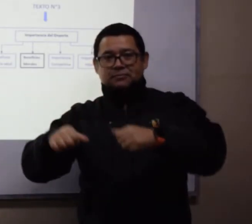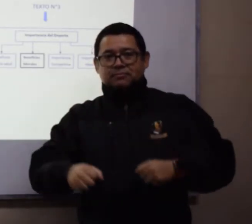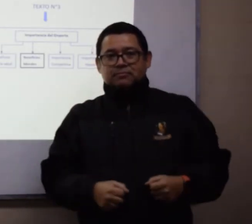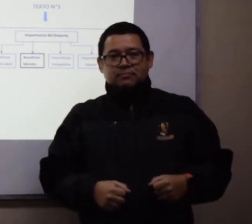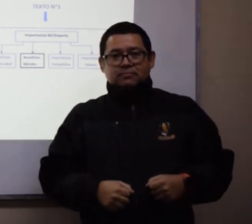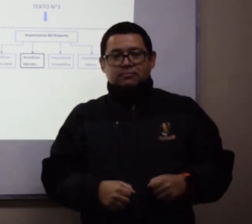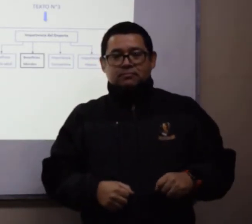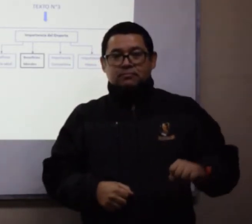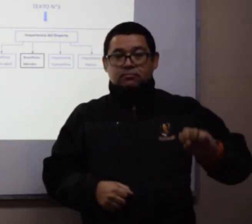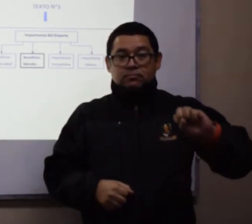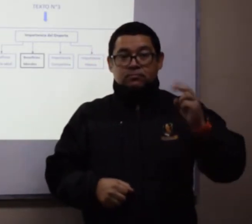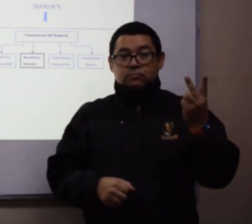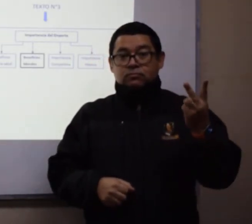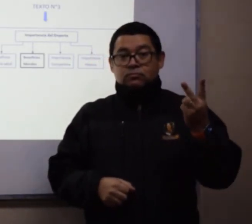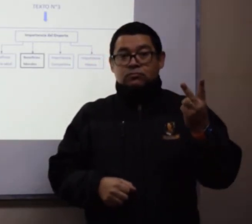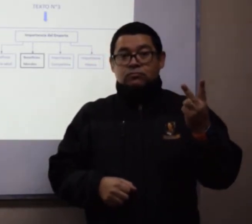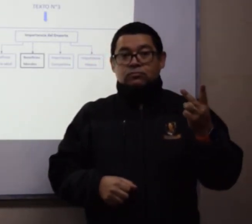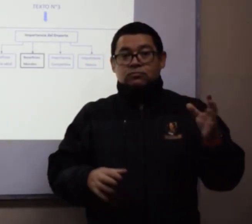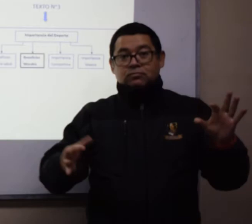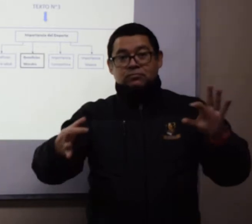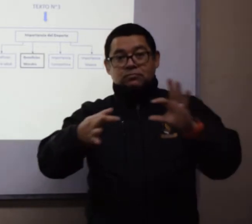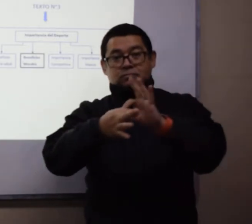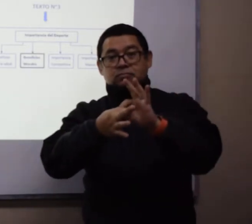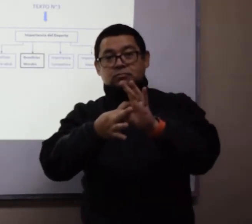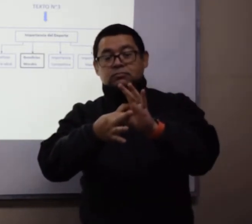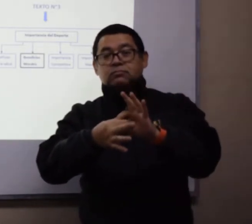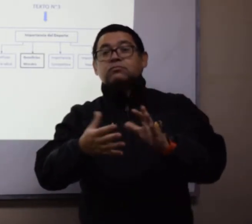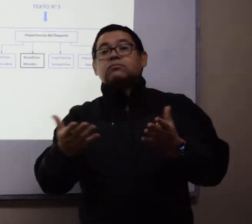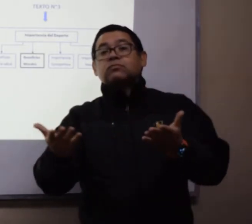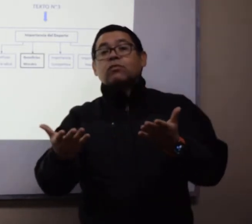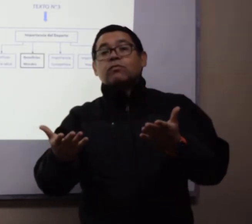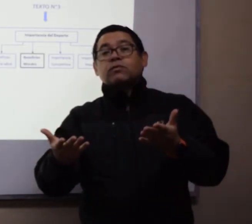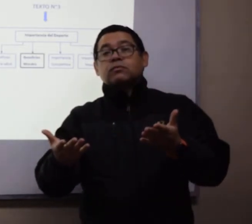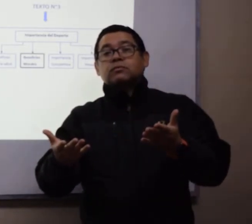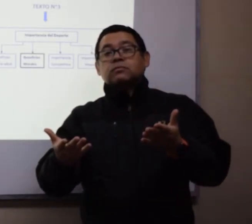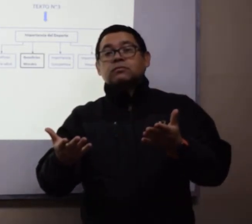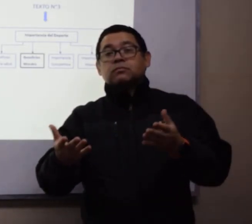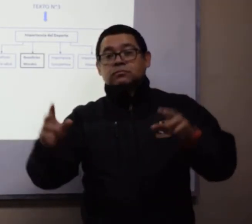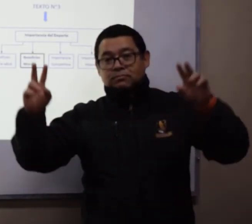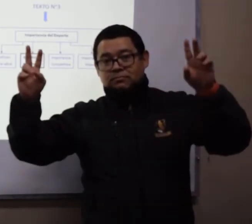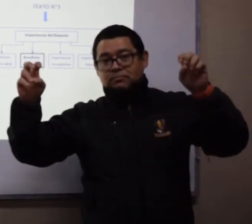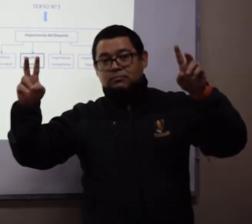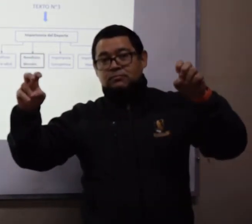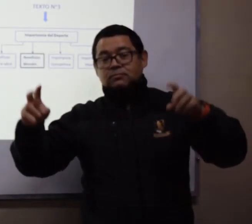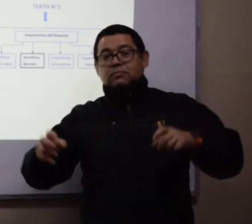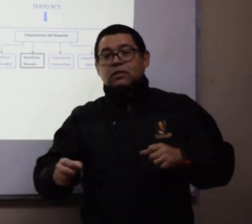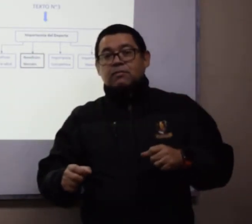La pregunta 2 está relacionada con la asignatura de inserción laboral.